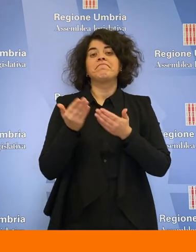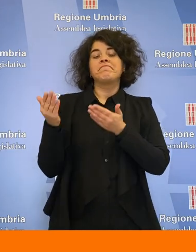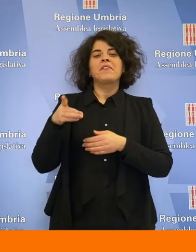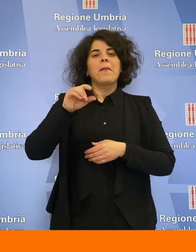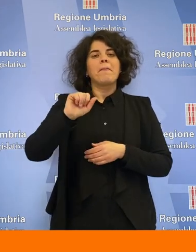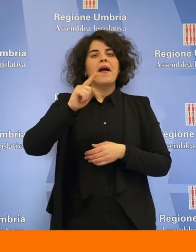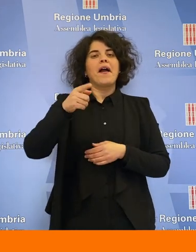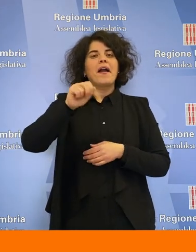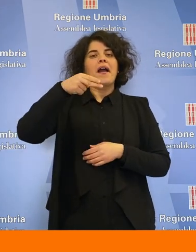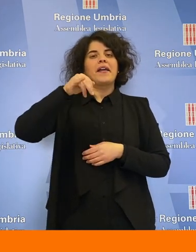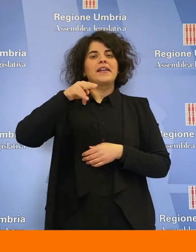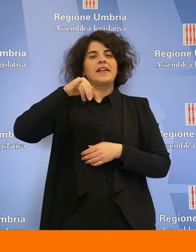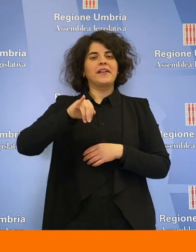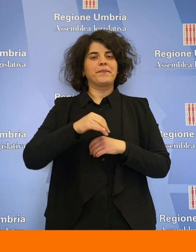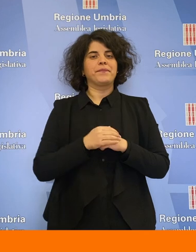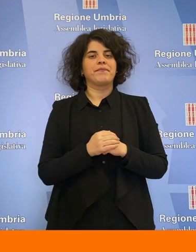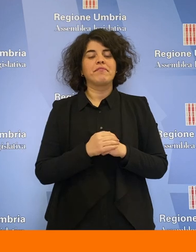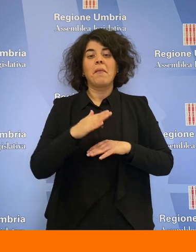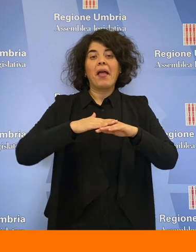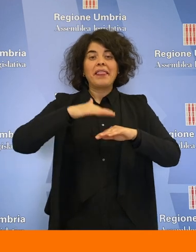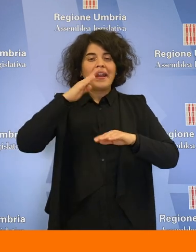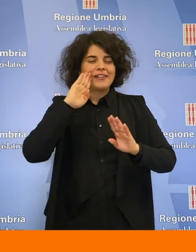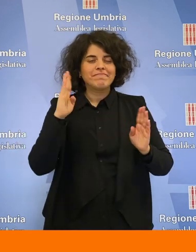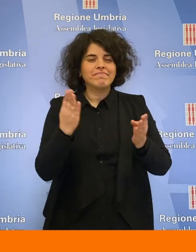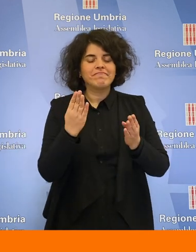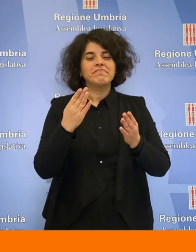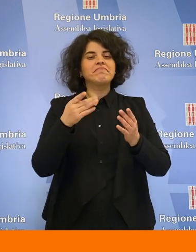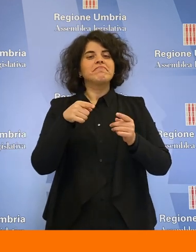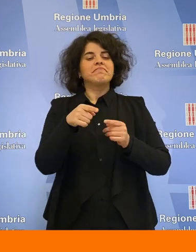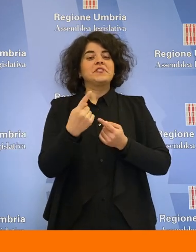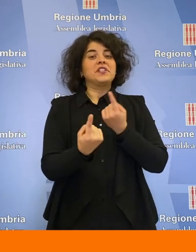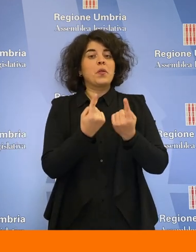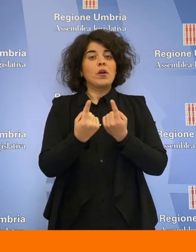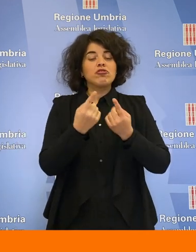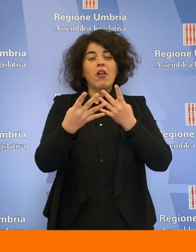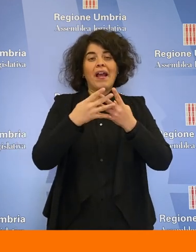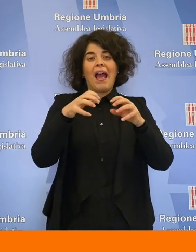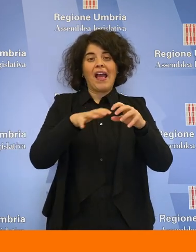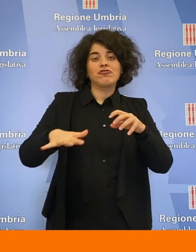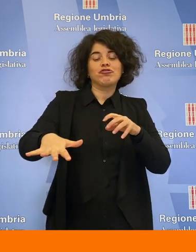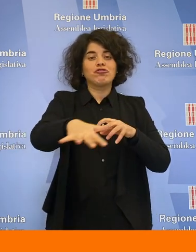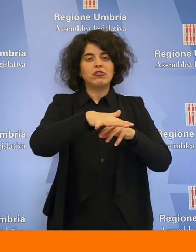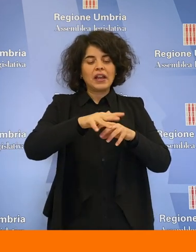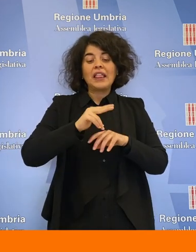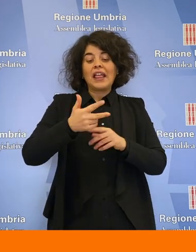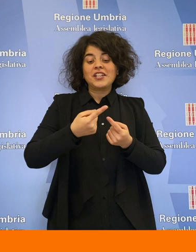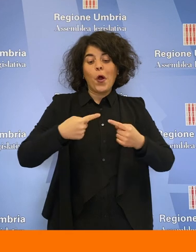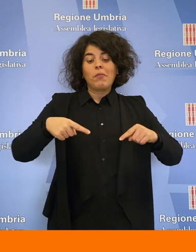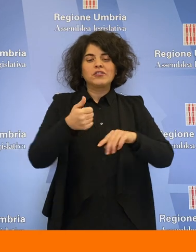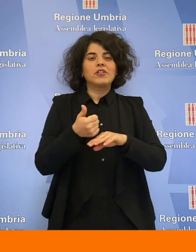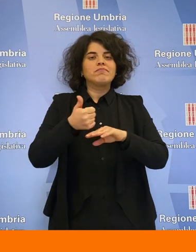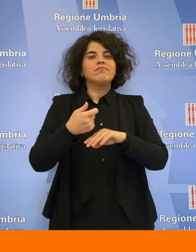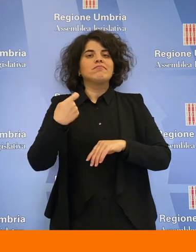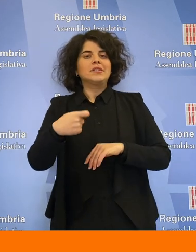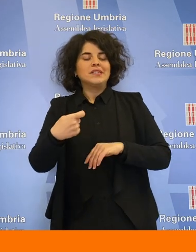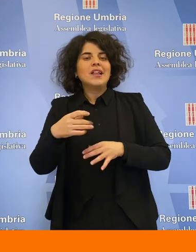servizio Marco Paganini. Una mattinata dedicata ad un focus sulla situazione delle carceri. La terza commissione,